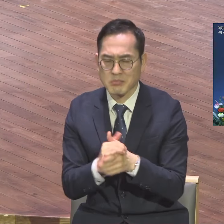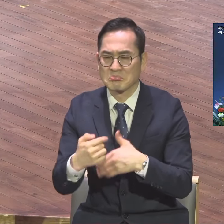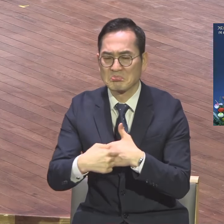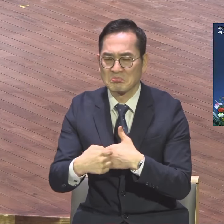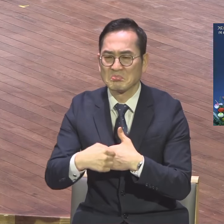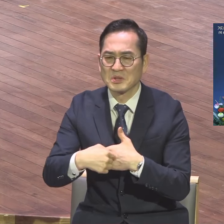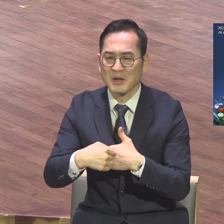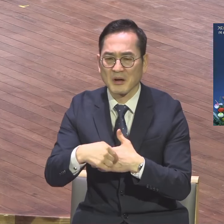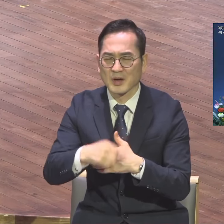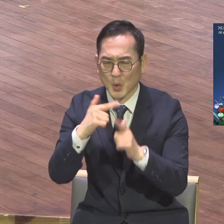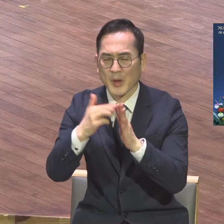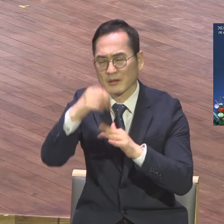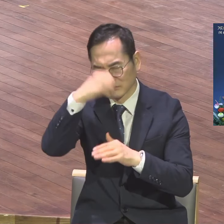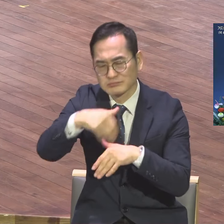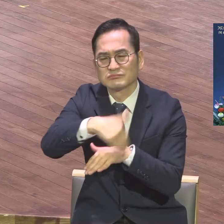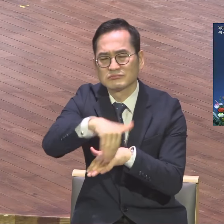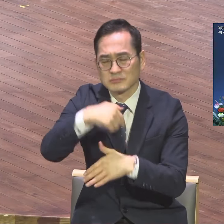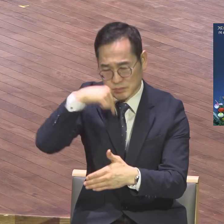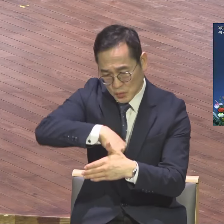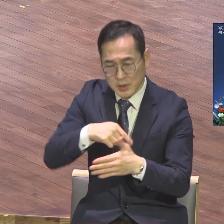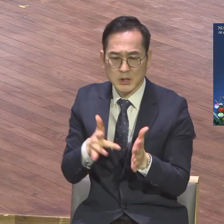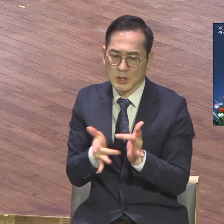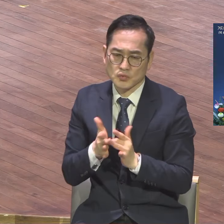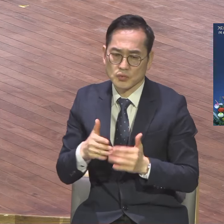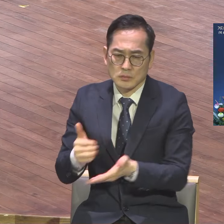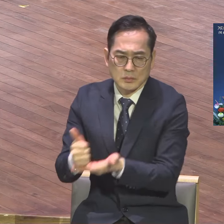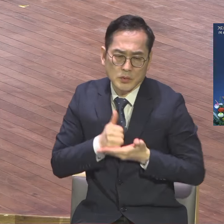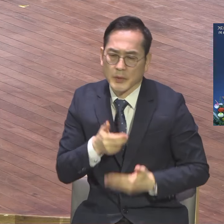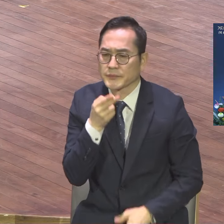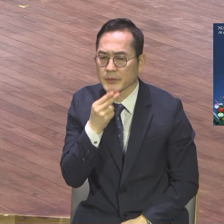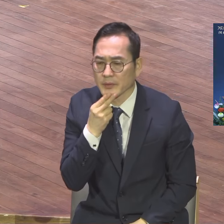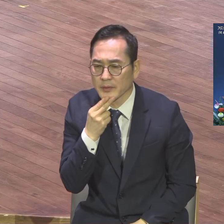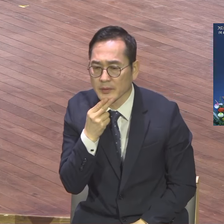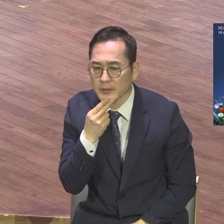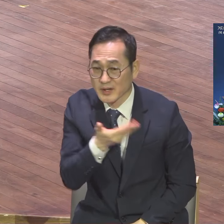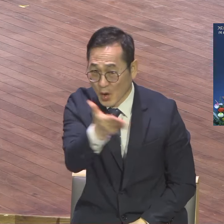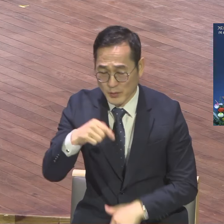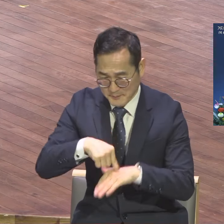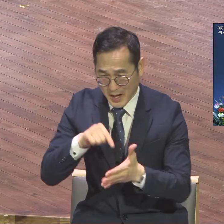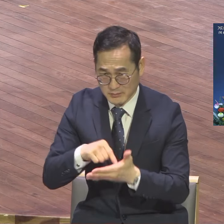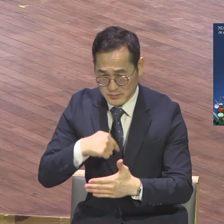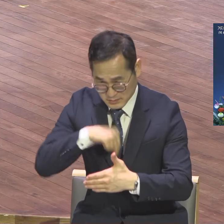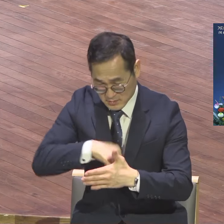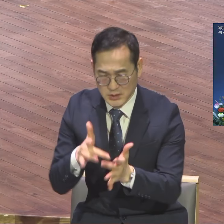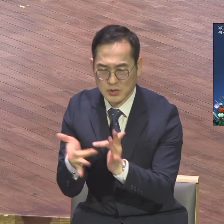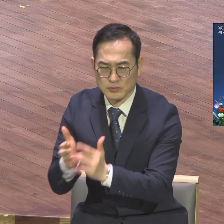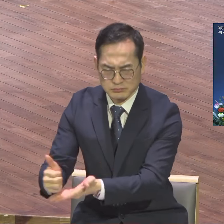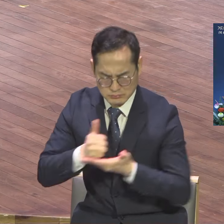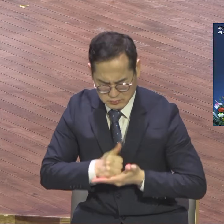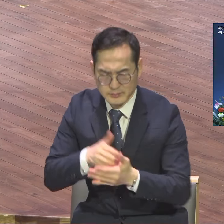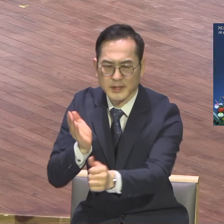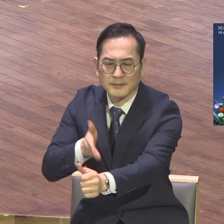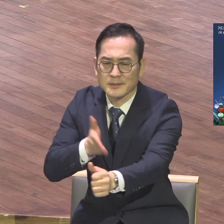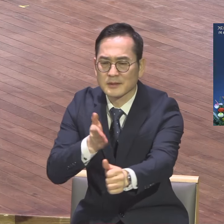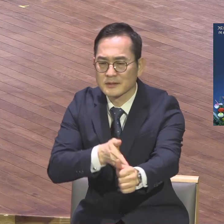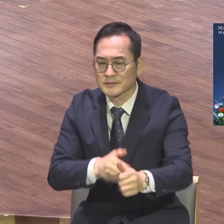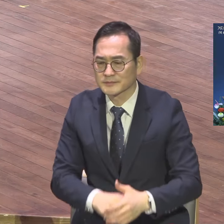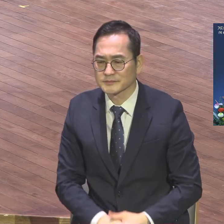믿는 것 같아요. 여러분 믿으시기 바랍니다. 사도 바올도 빌리 별장 6절 통해 이 사실을 강조합니다.